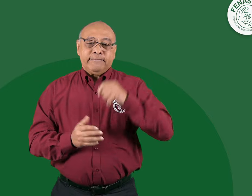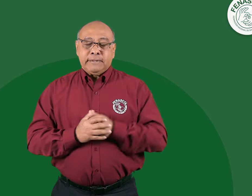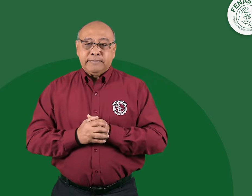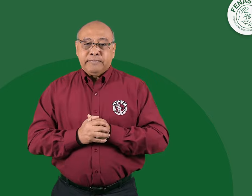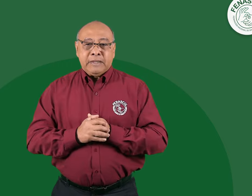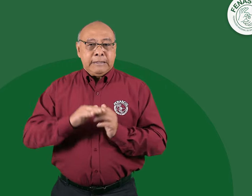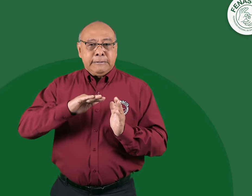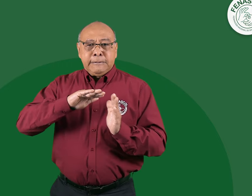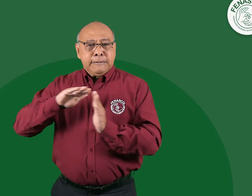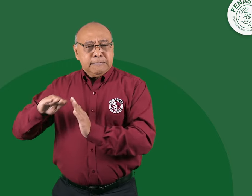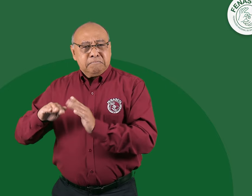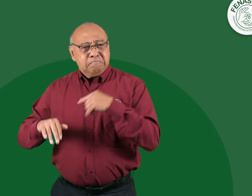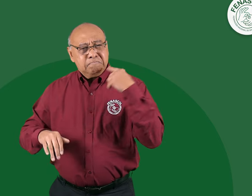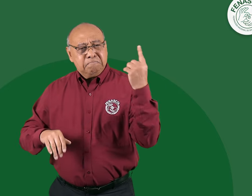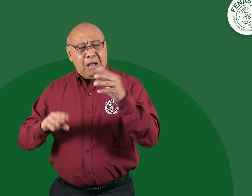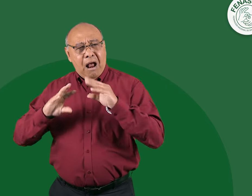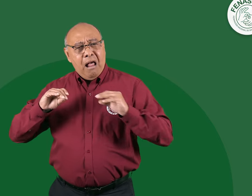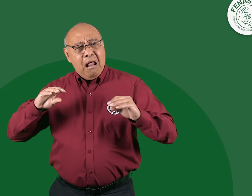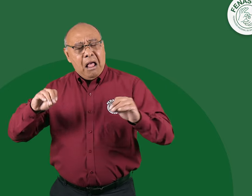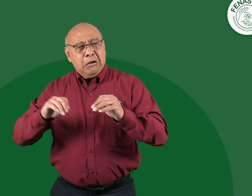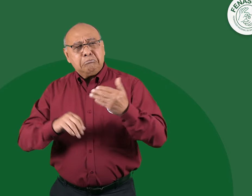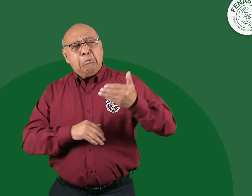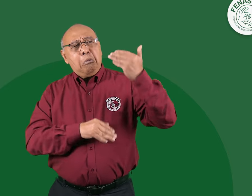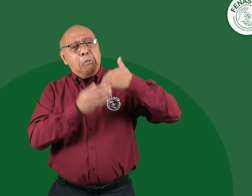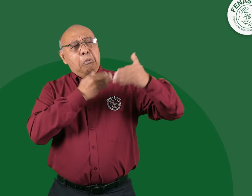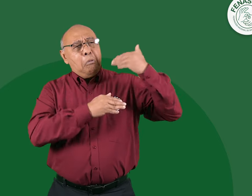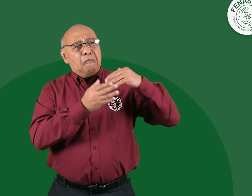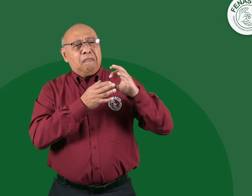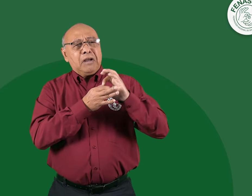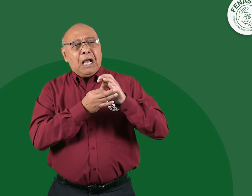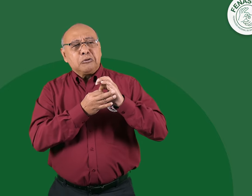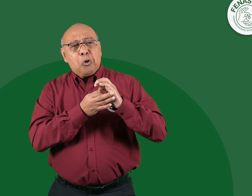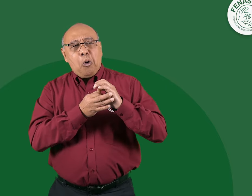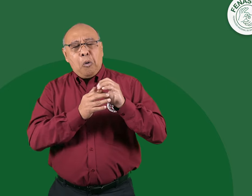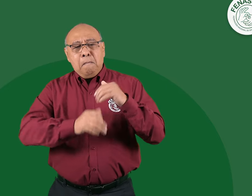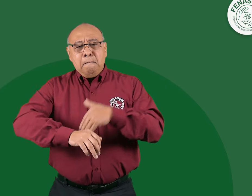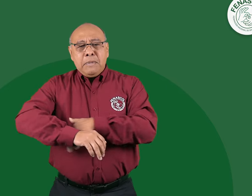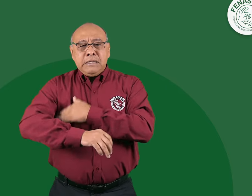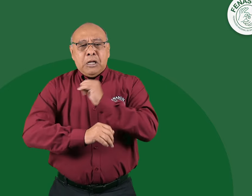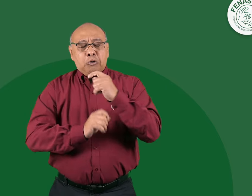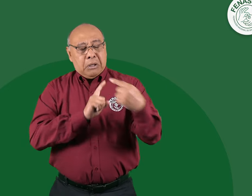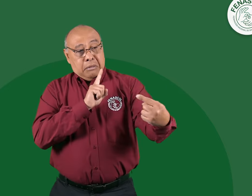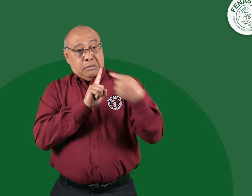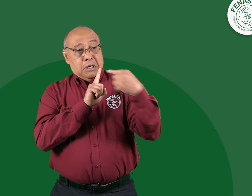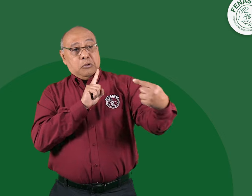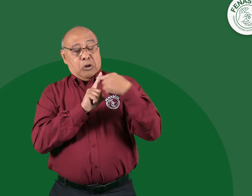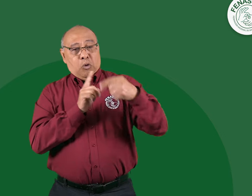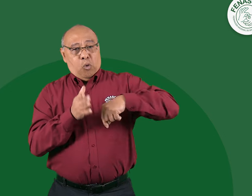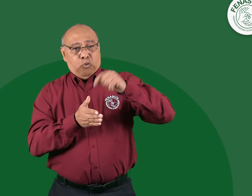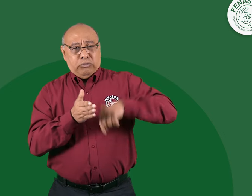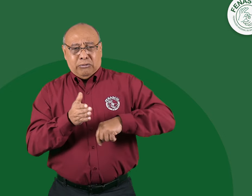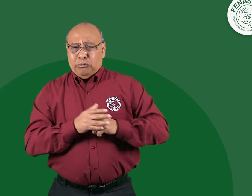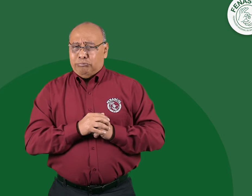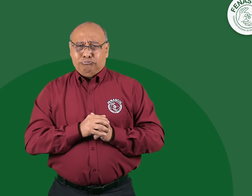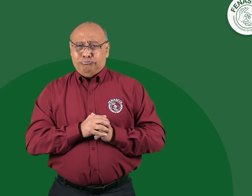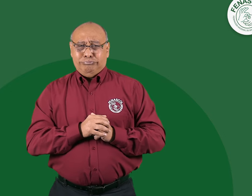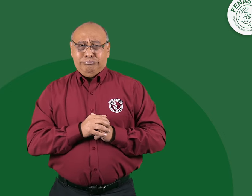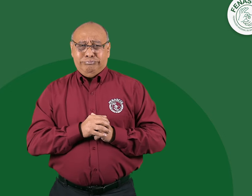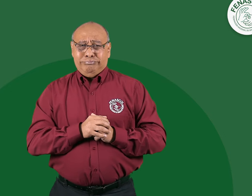temas de salud, trabajo, entre otros. Y eso lo entendemos. Por otro lado, se conoció el murmullo en donde mencionan que Fenascol era escogido a